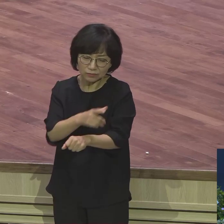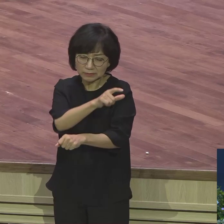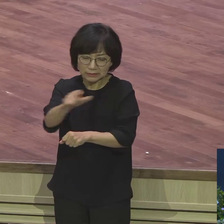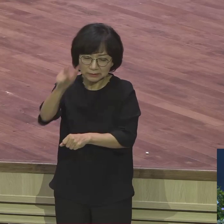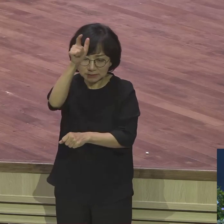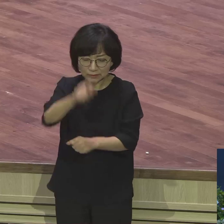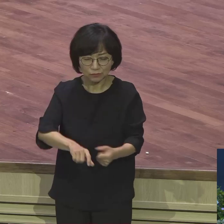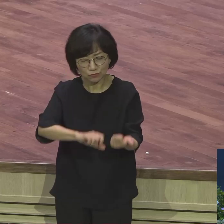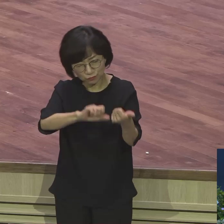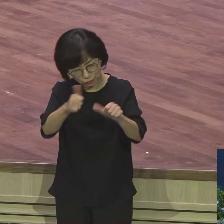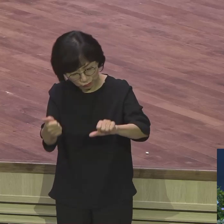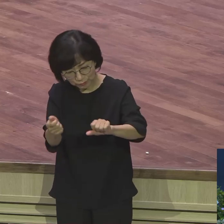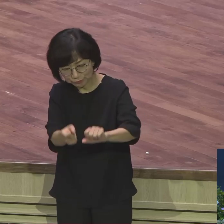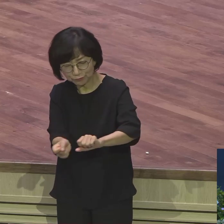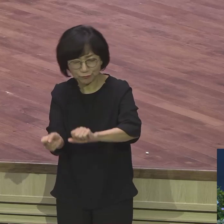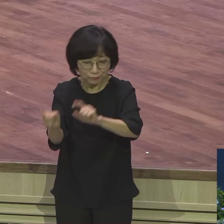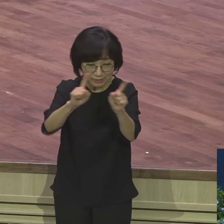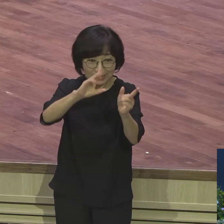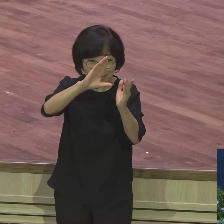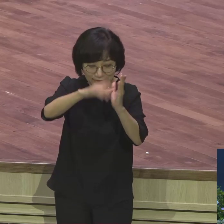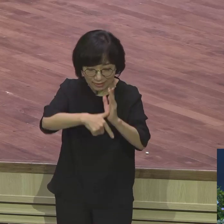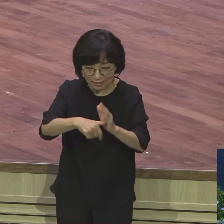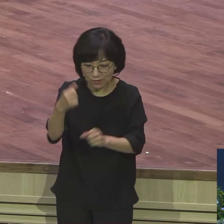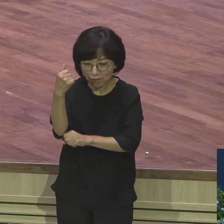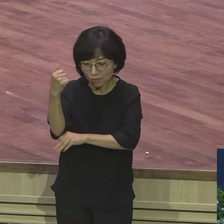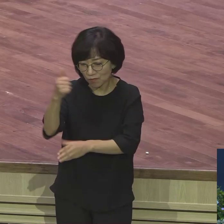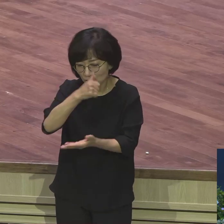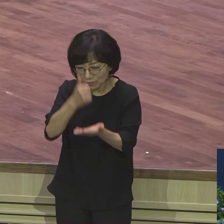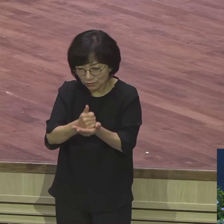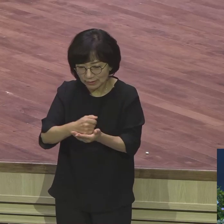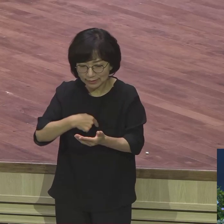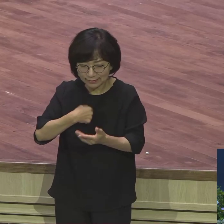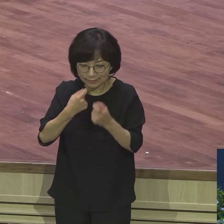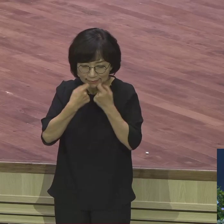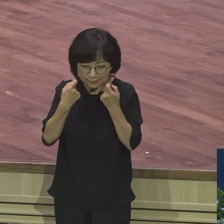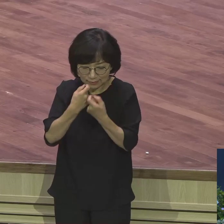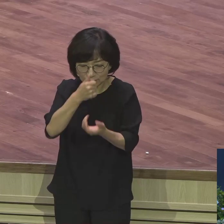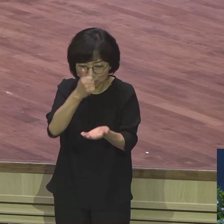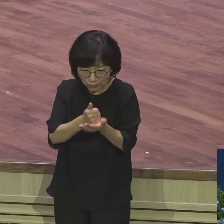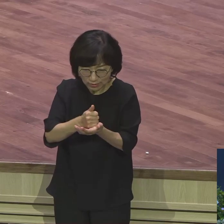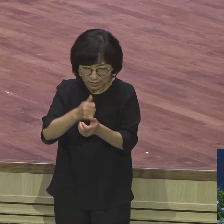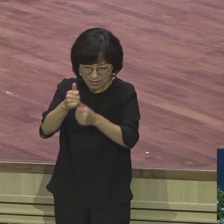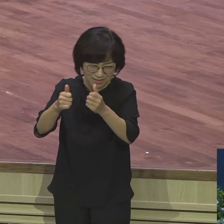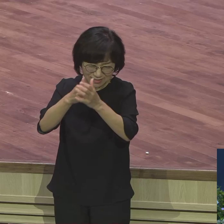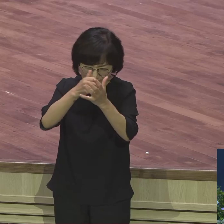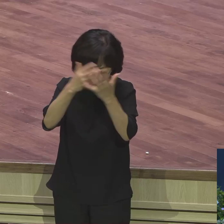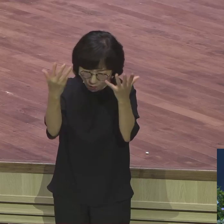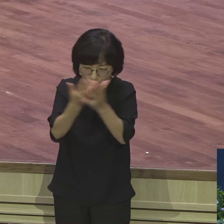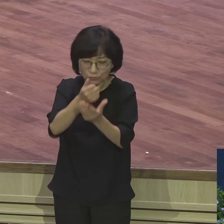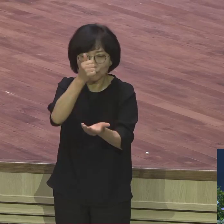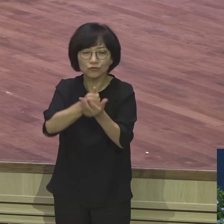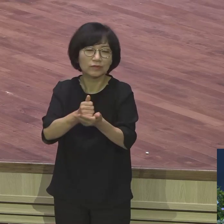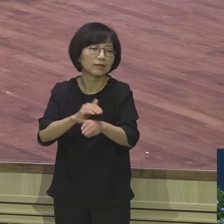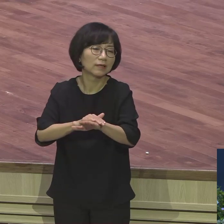다 예수님의 십자가 져야만 해결되는 것이 하나님의 계획이었어요